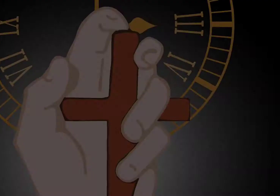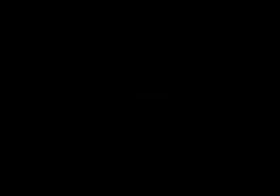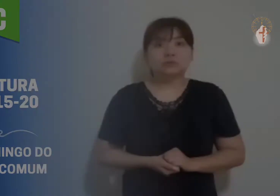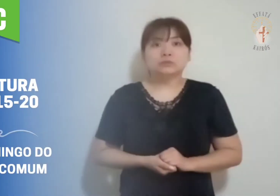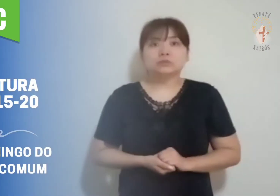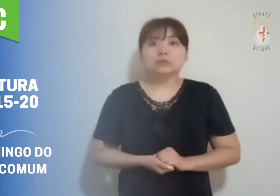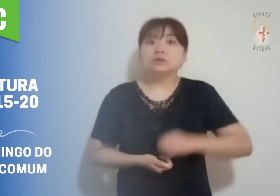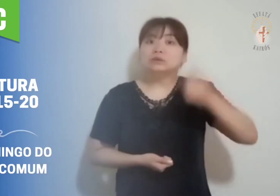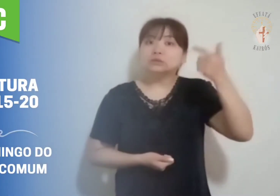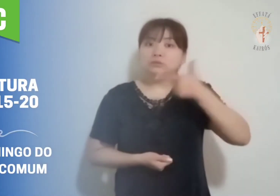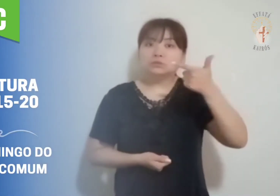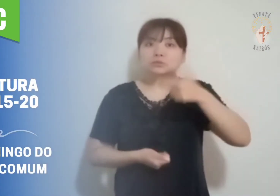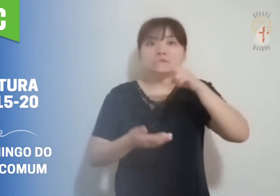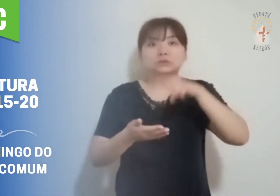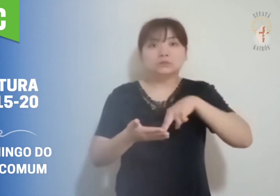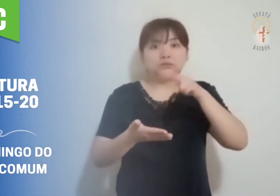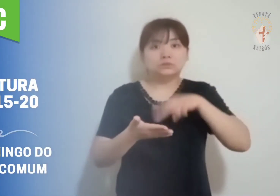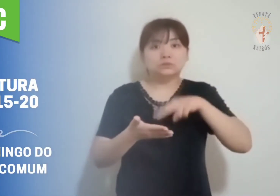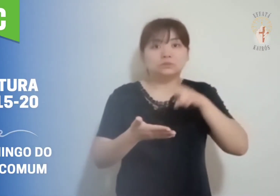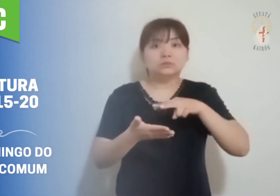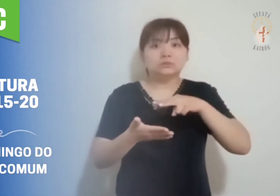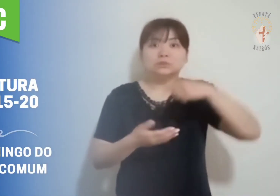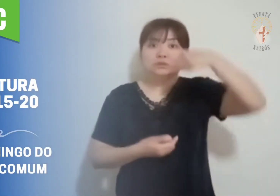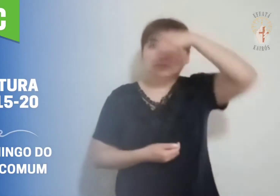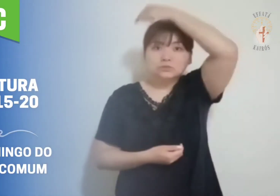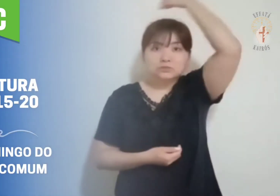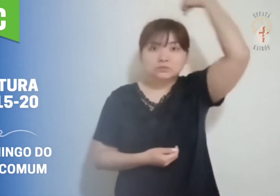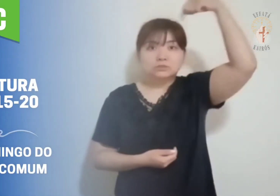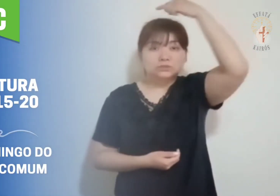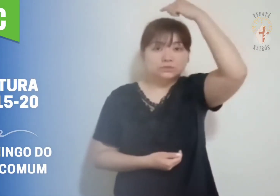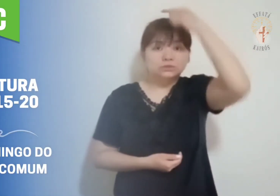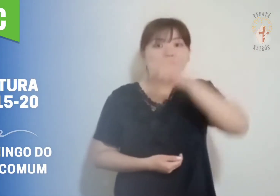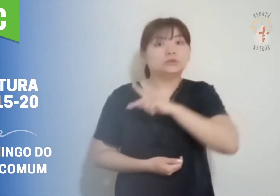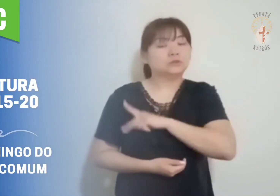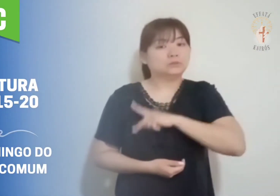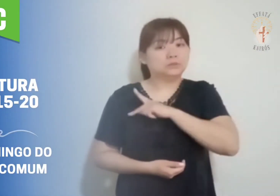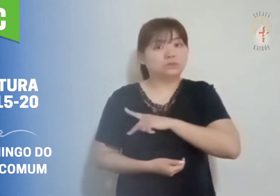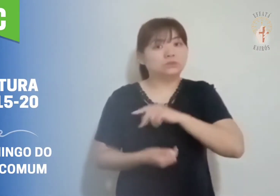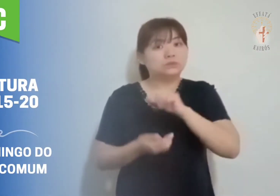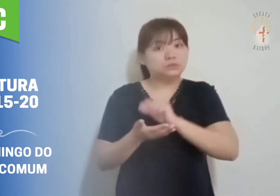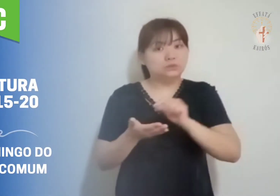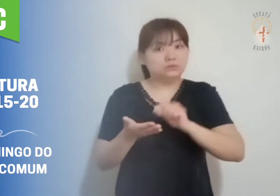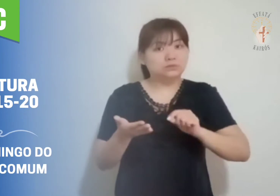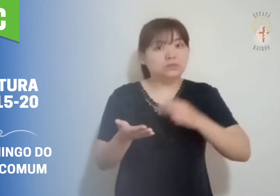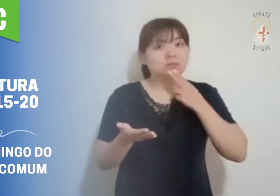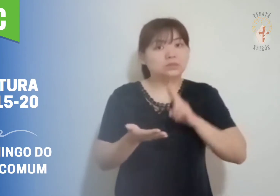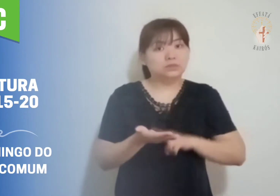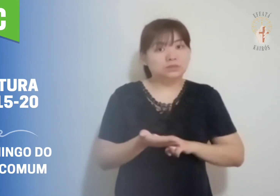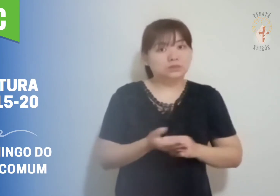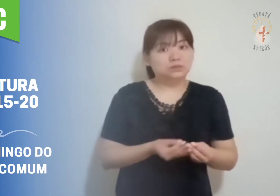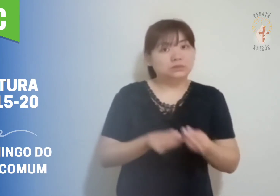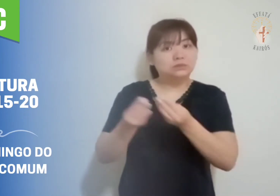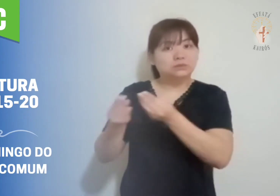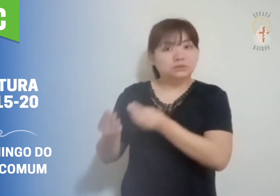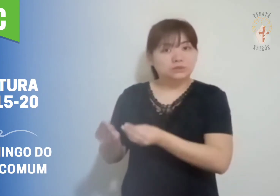Segunda leitura, leitura da Carta de São Paulo aos